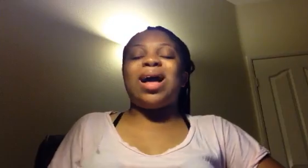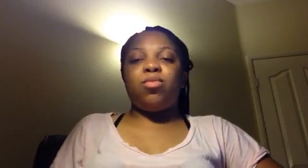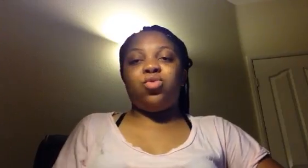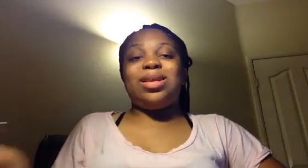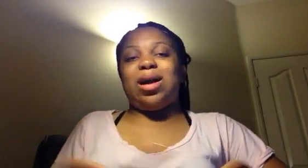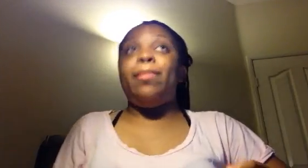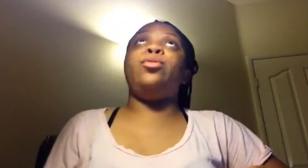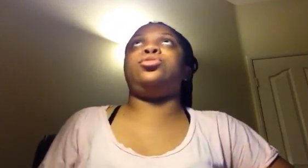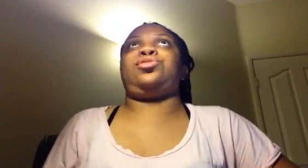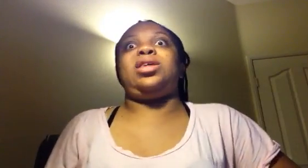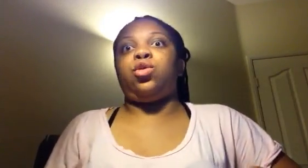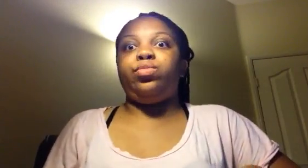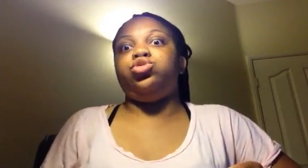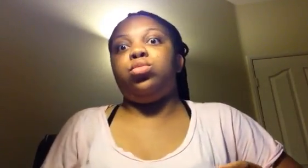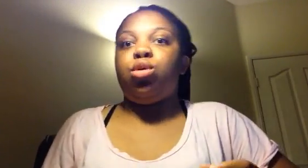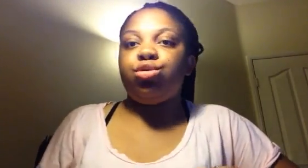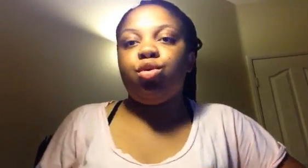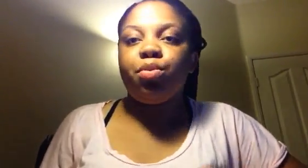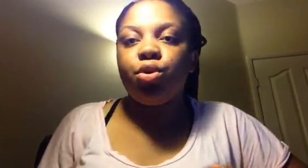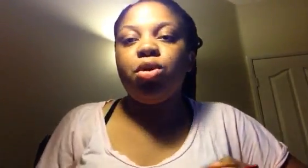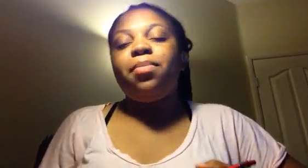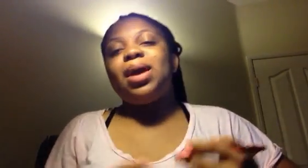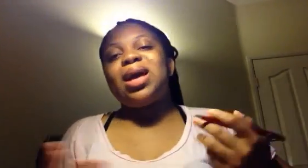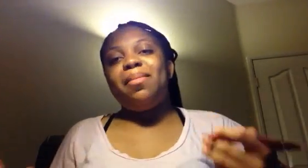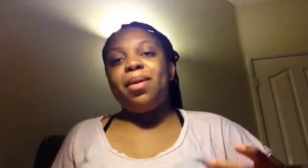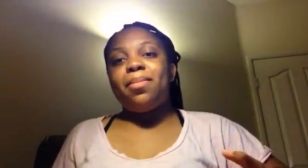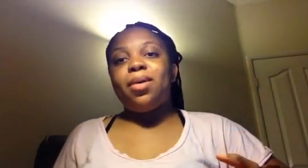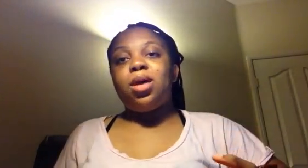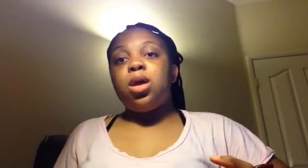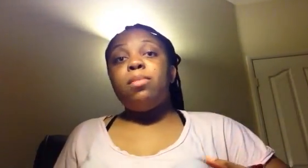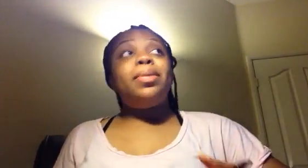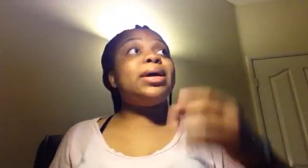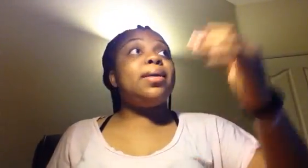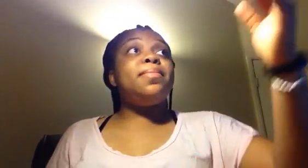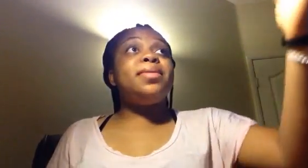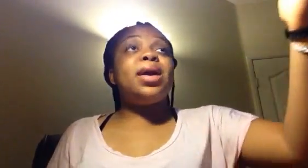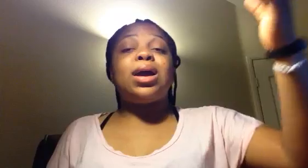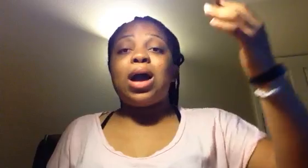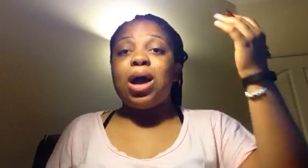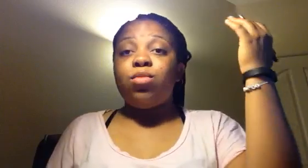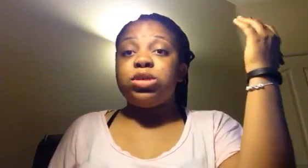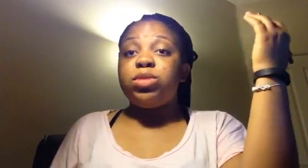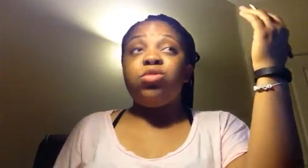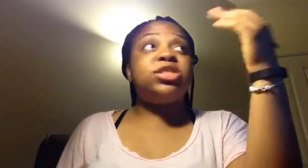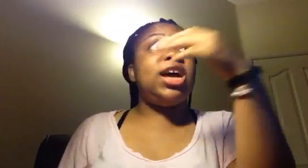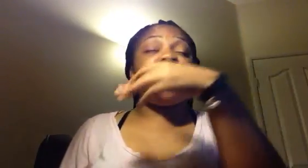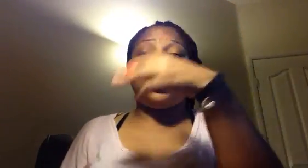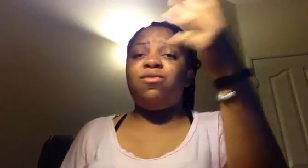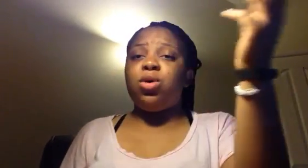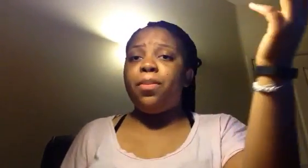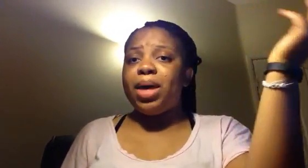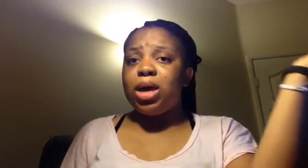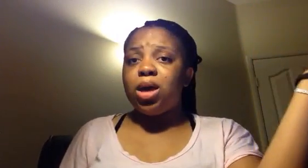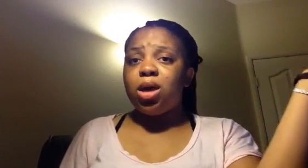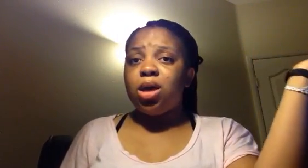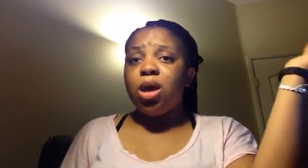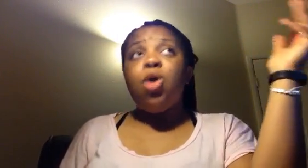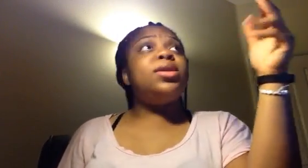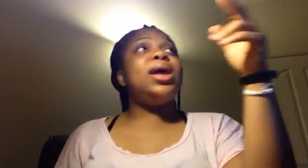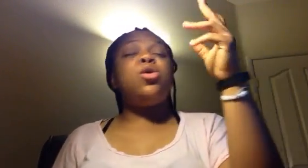Camerounais remporterait la Coupe du Monde non plus. Mais quand même, premier cas, mon type, on nous a renvoyé au pays. On a